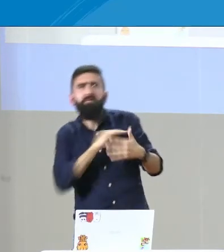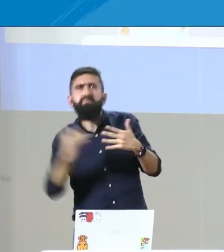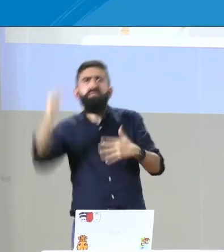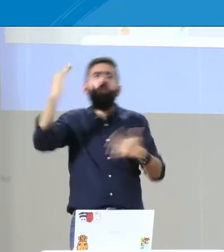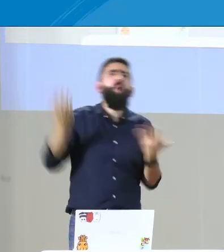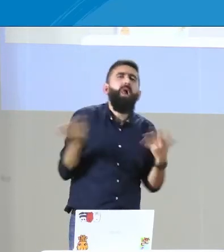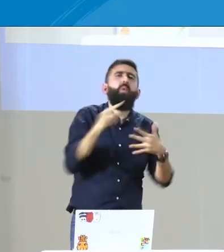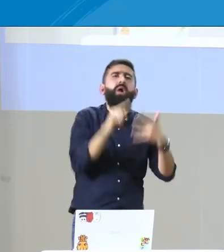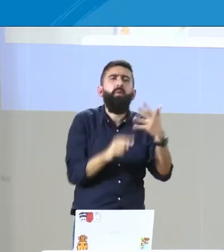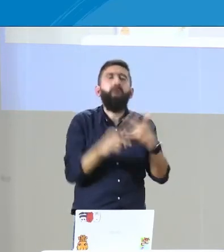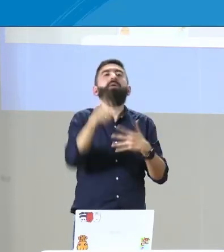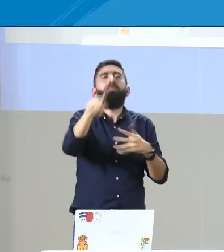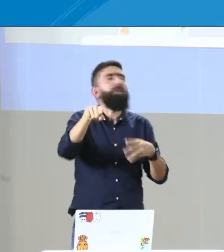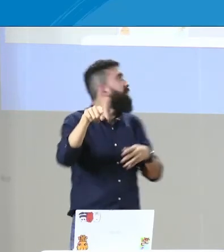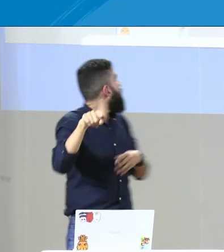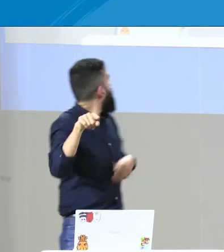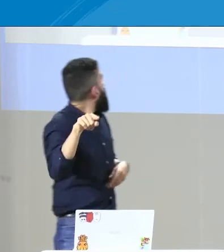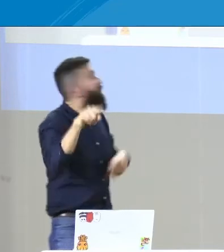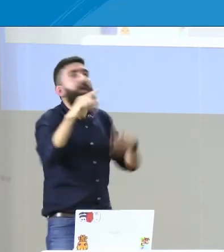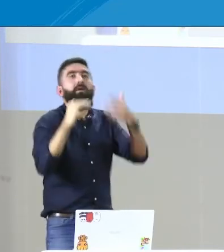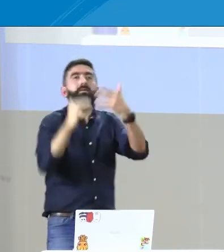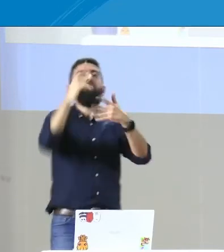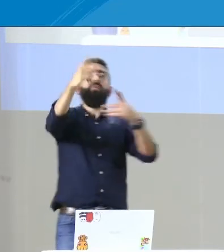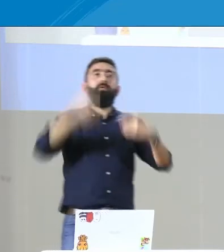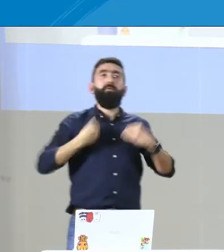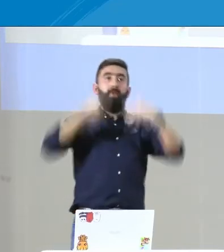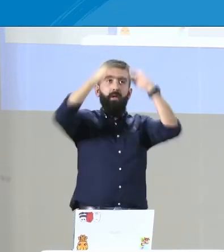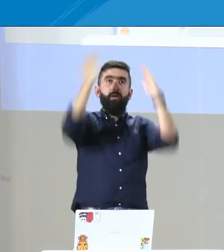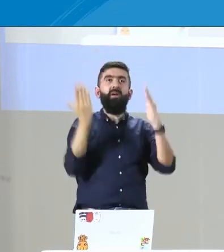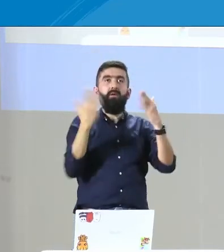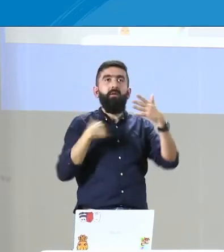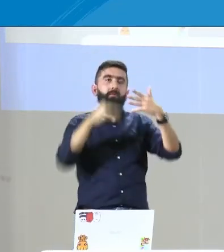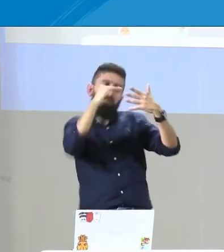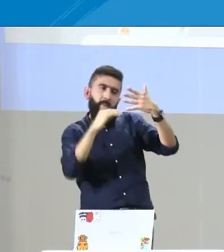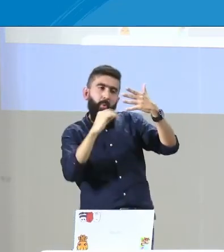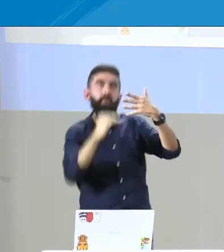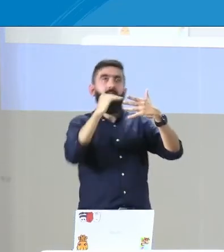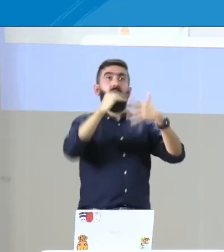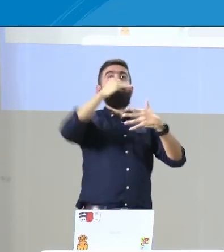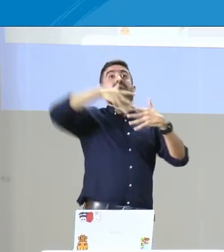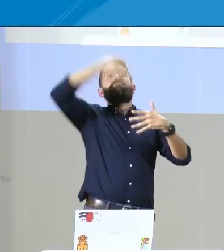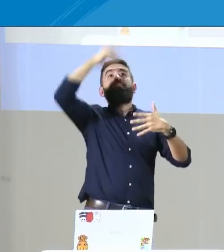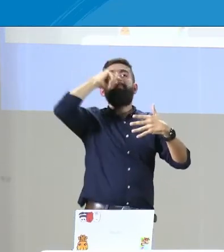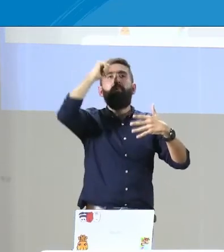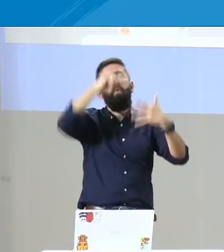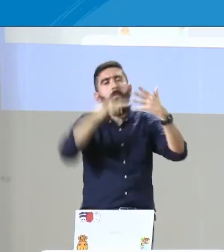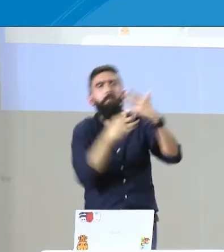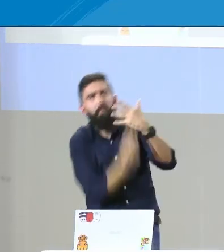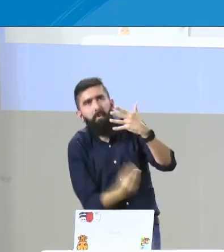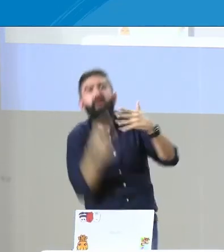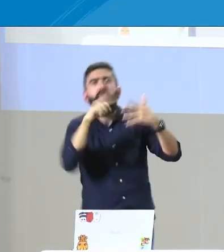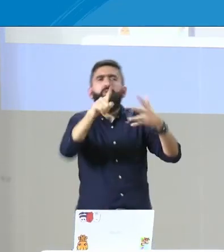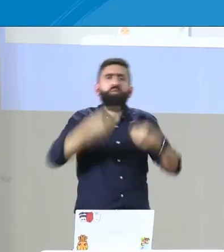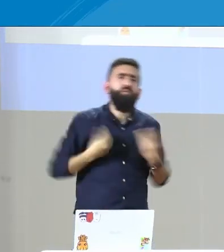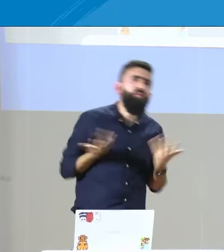qué nivel educativo tiene, primaria, bachillerato, qué nivel educativo tiene. Adicionalmente, ¿usted vive en casa?